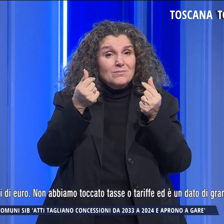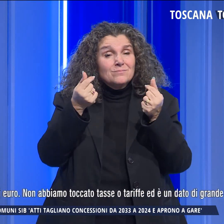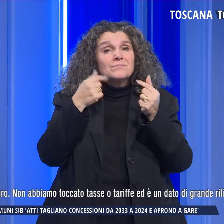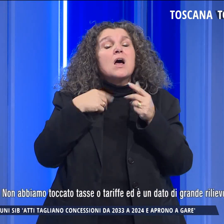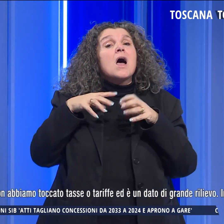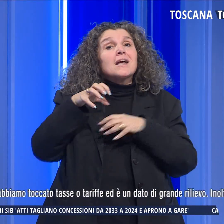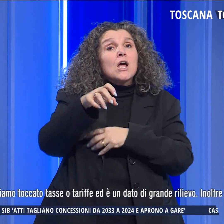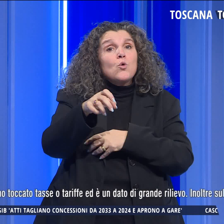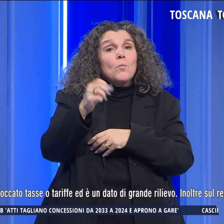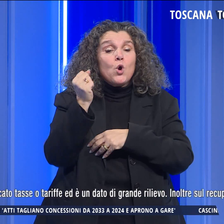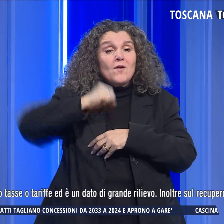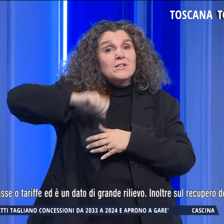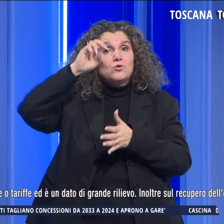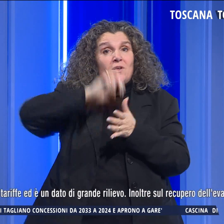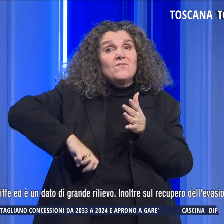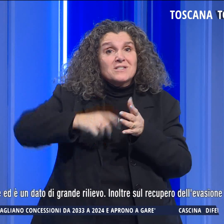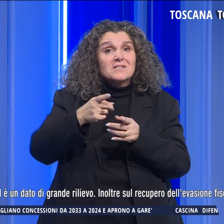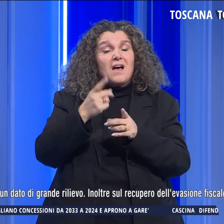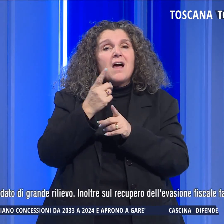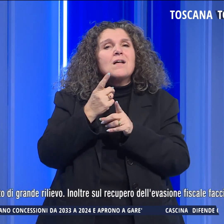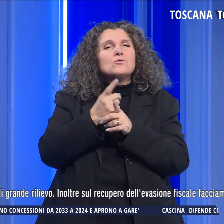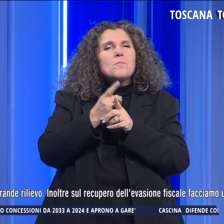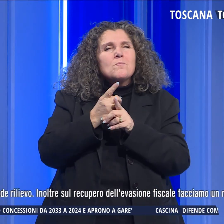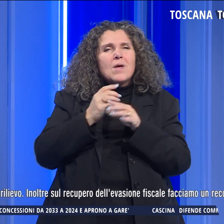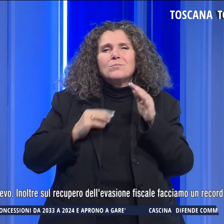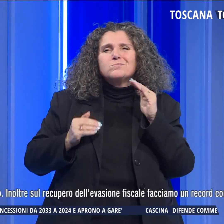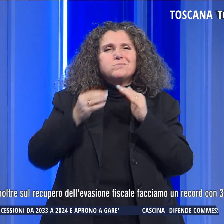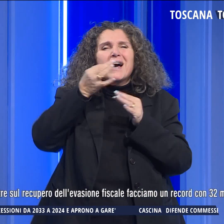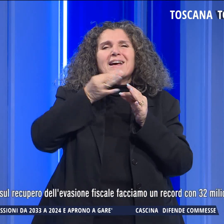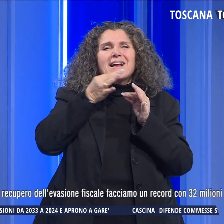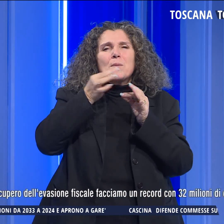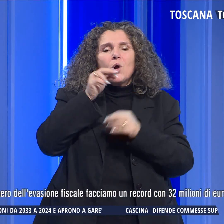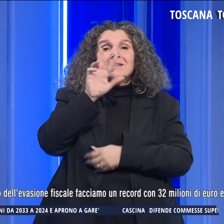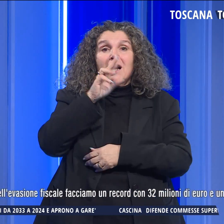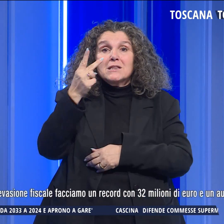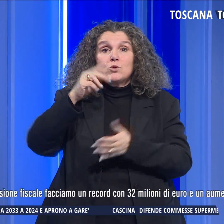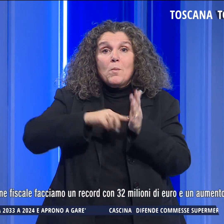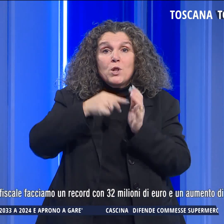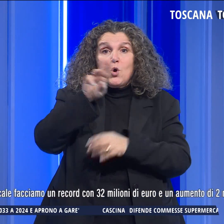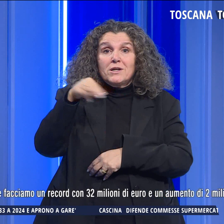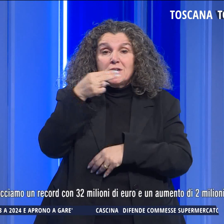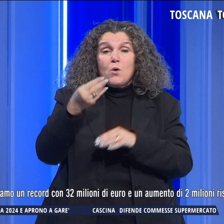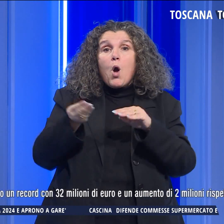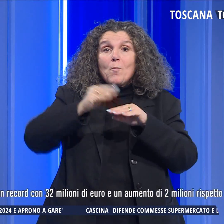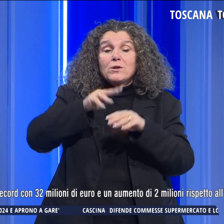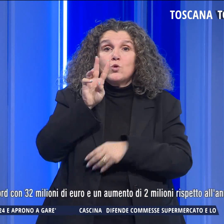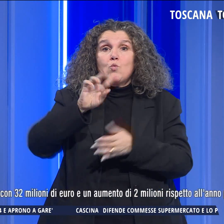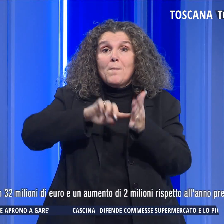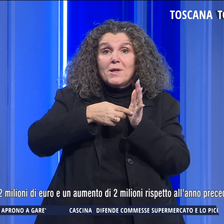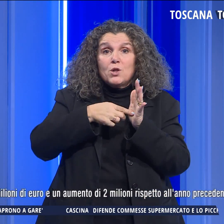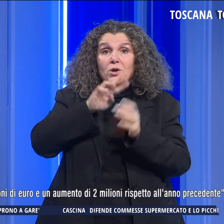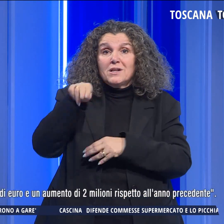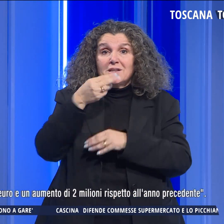sul recupero dell'evasione fiscale facciamo un record con 32 milioni di euro e un aumento di 2 milioni